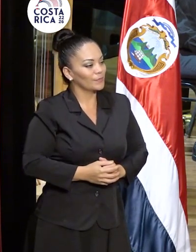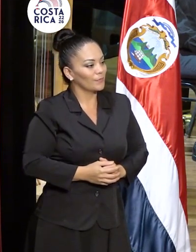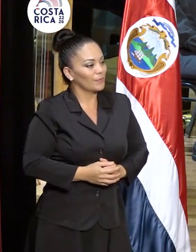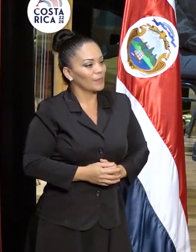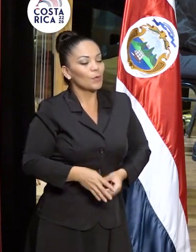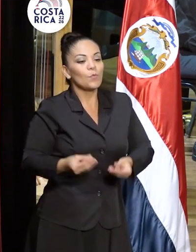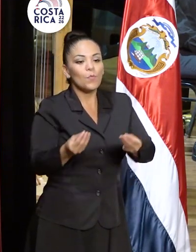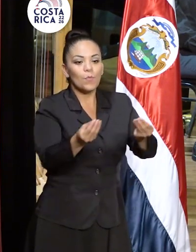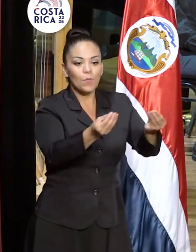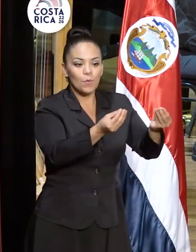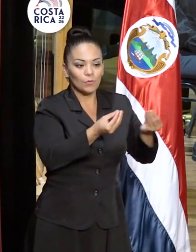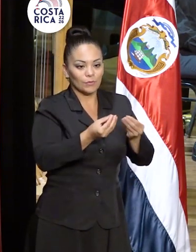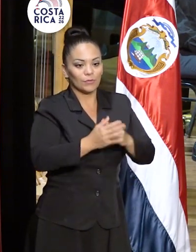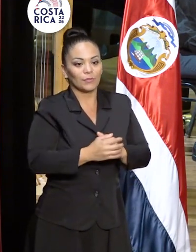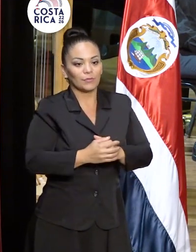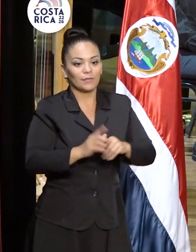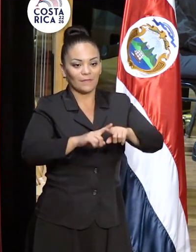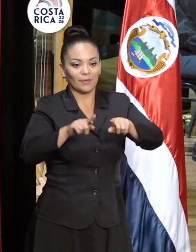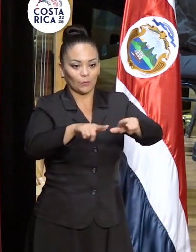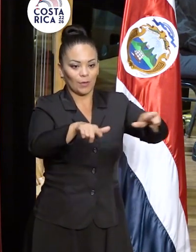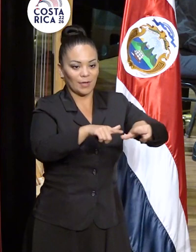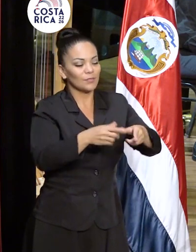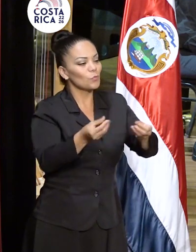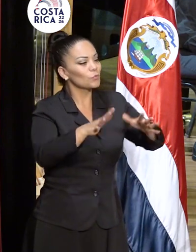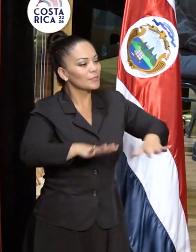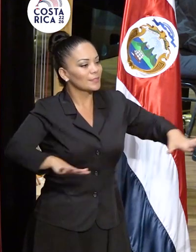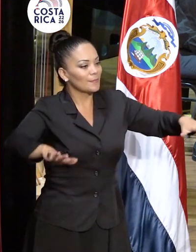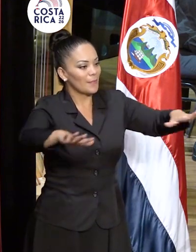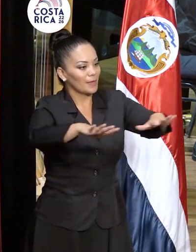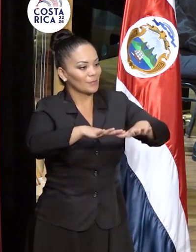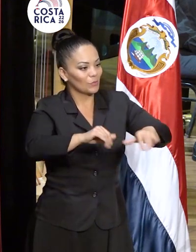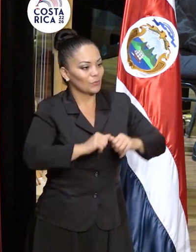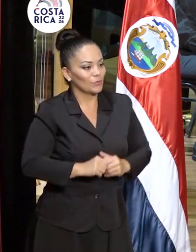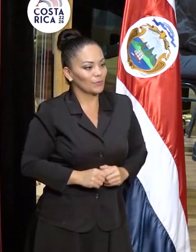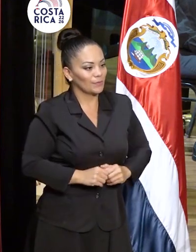locaciones, en muchos espacios.